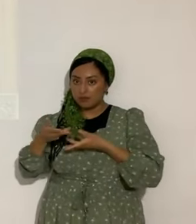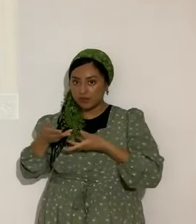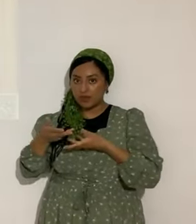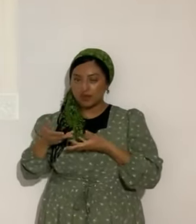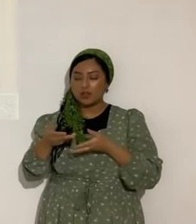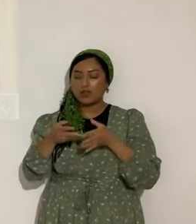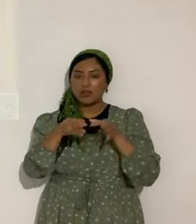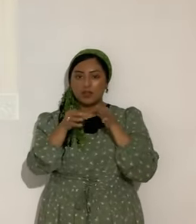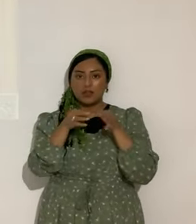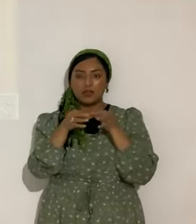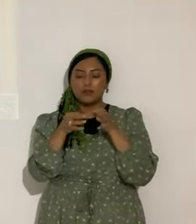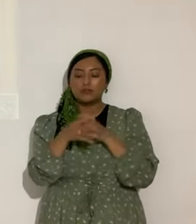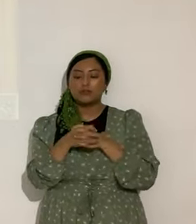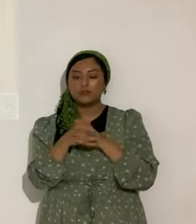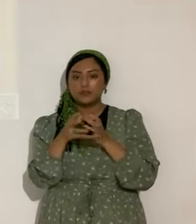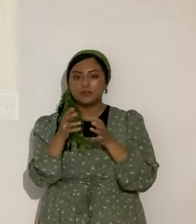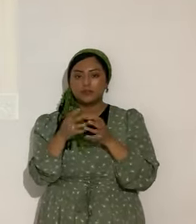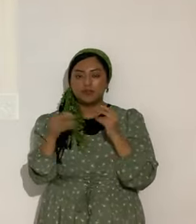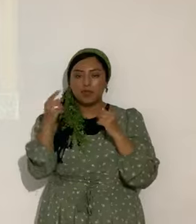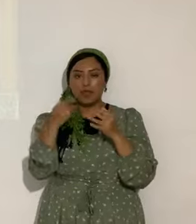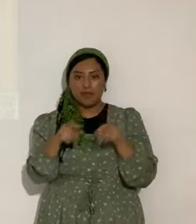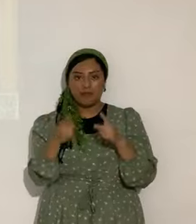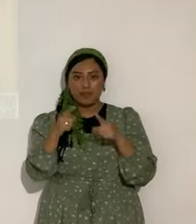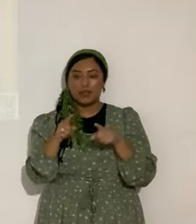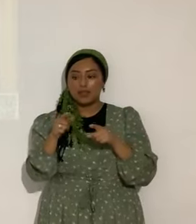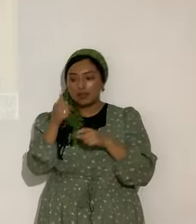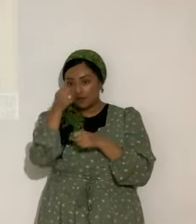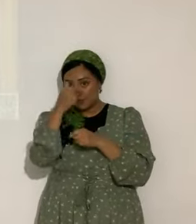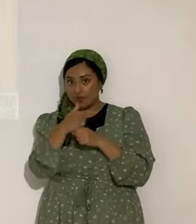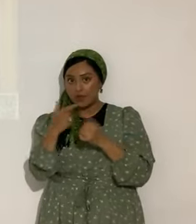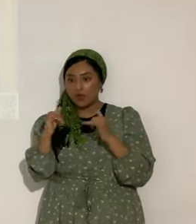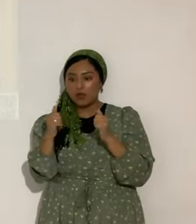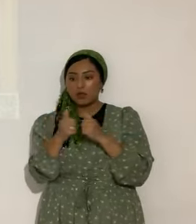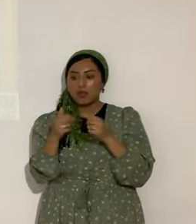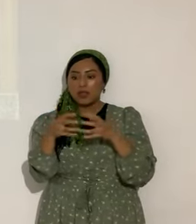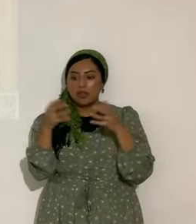Les voy a platicar un caso en particular. Un hermano. Todavía con muchos temores.